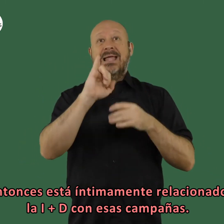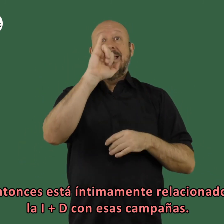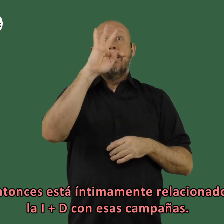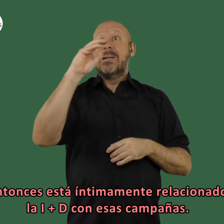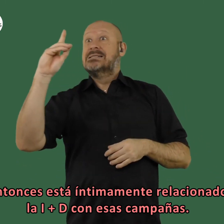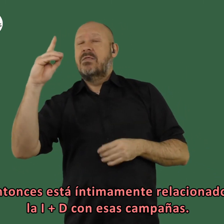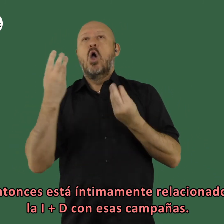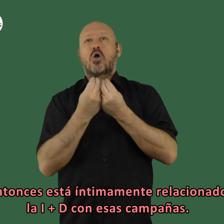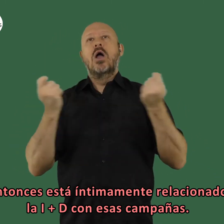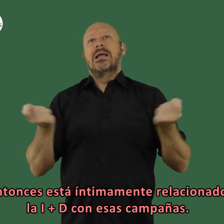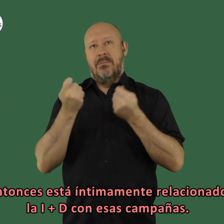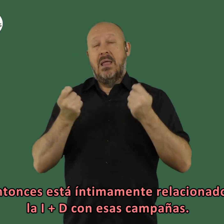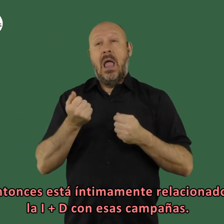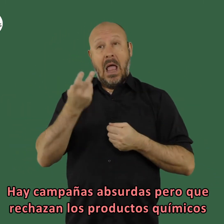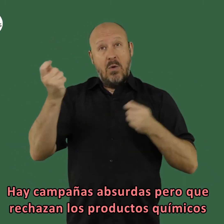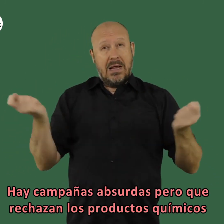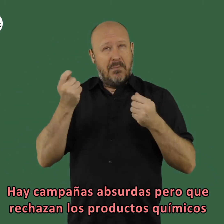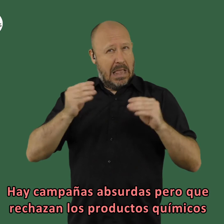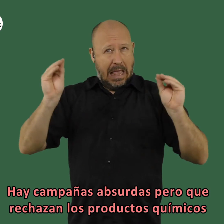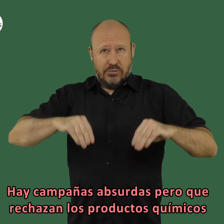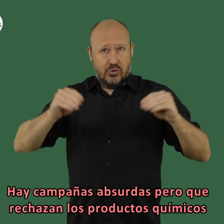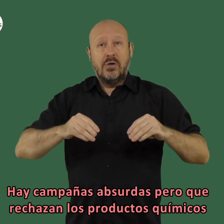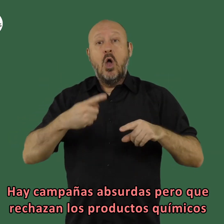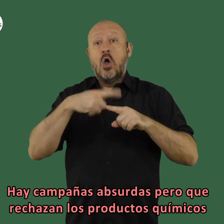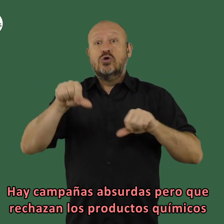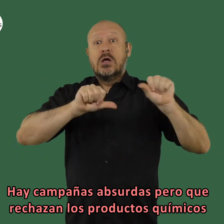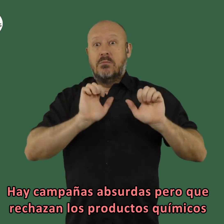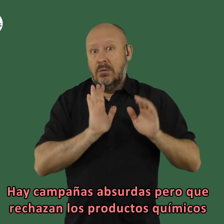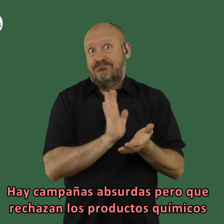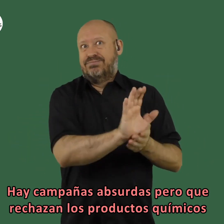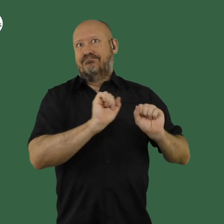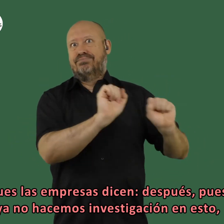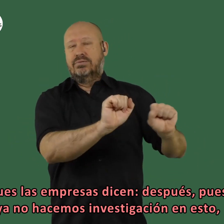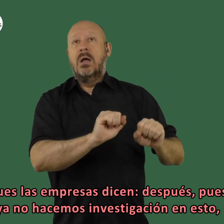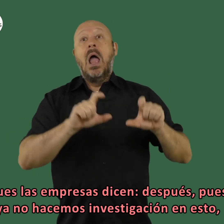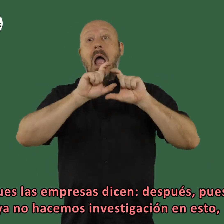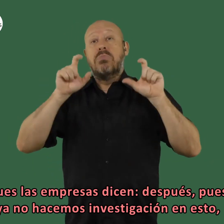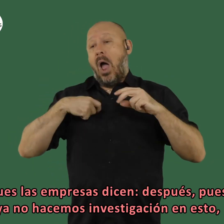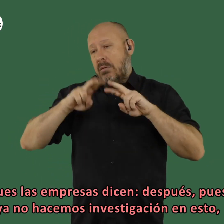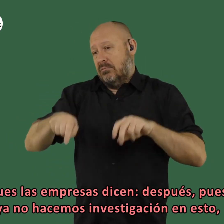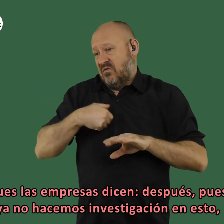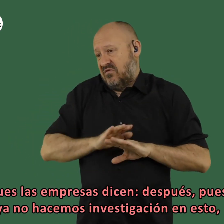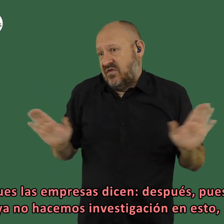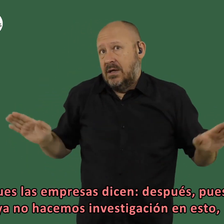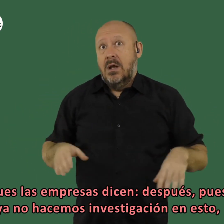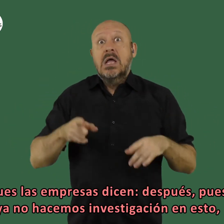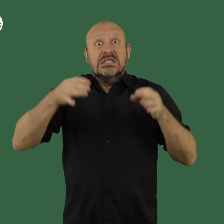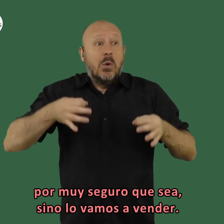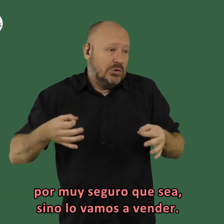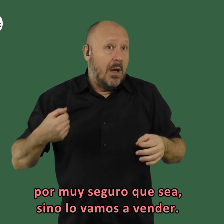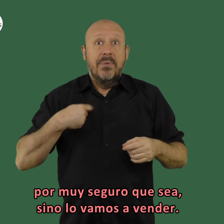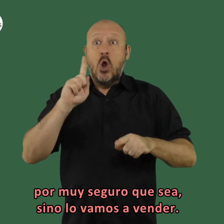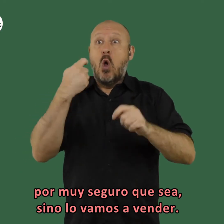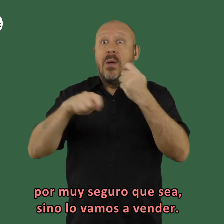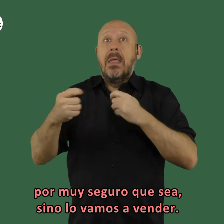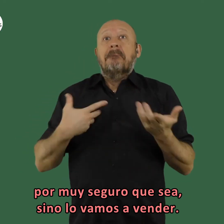relacionado la imas de con esas campañas hay campañas absurdas pero que rechazan los productos químicos pues las empresas dicen pues ya no hacemos investigación en esto